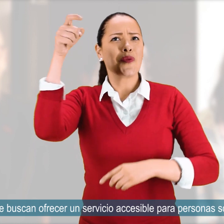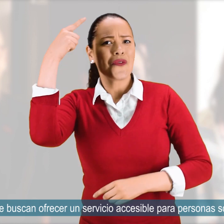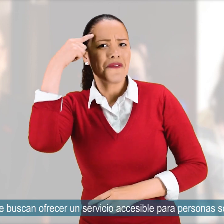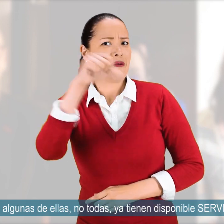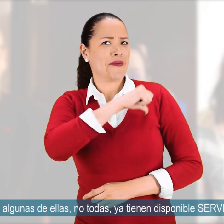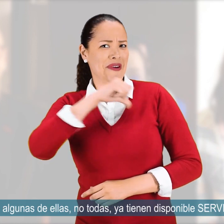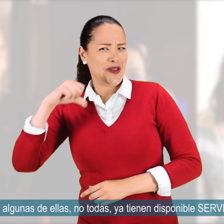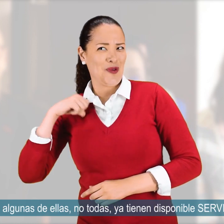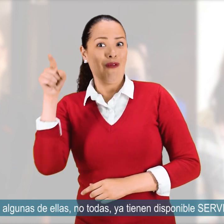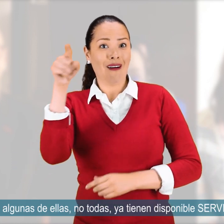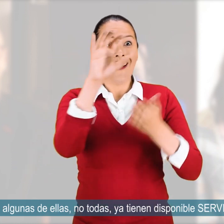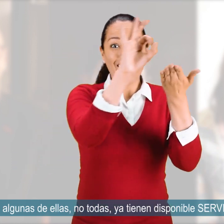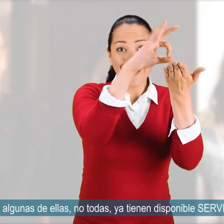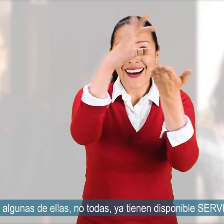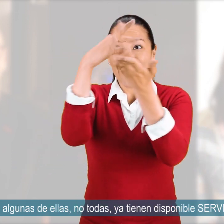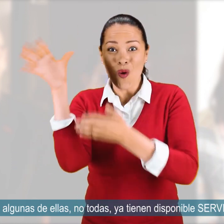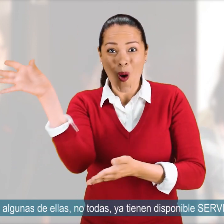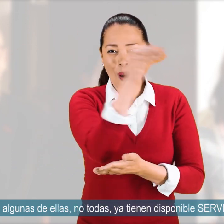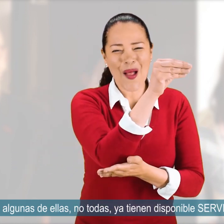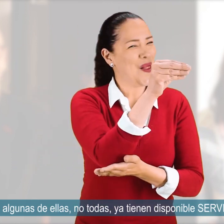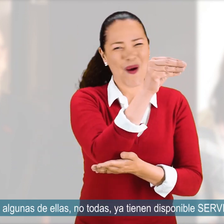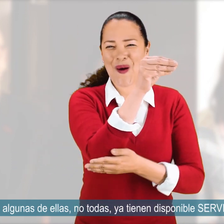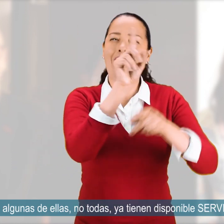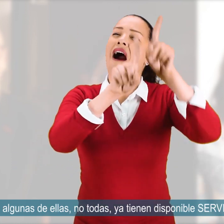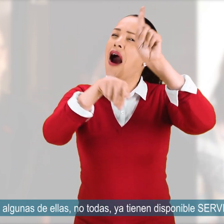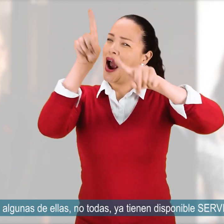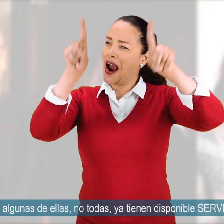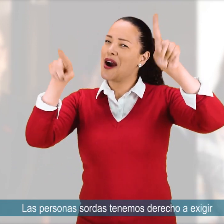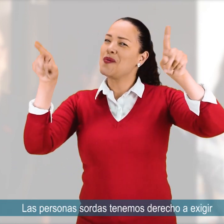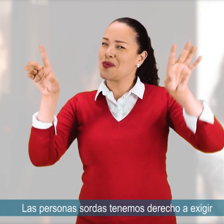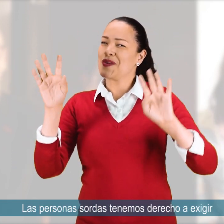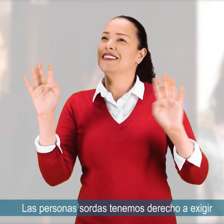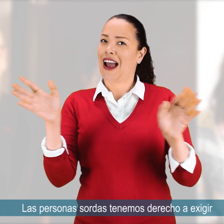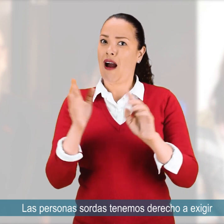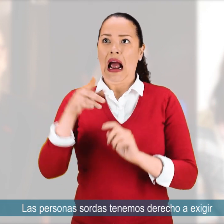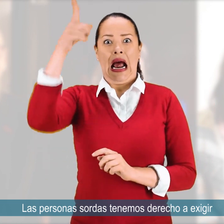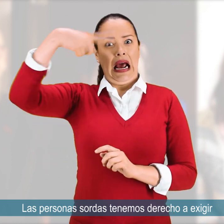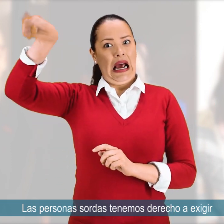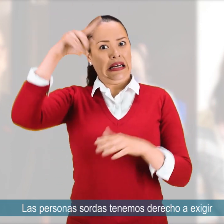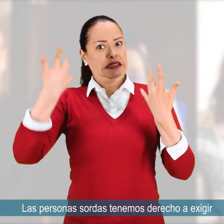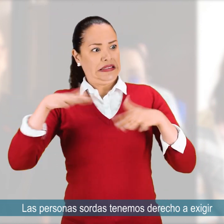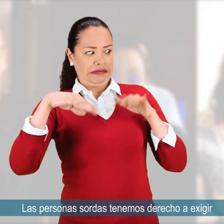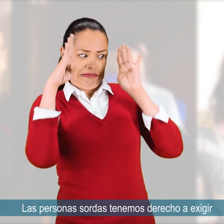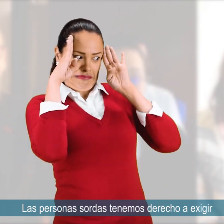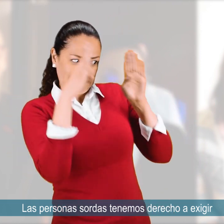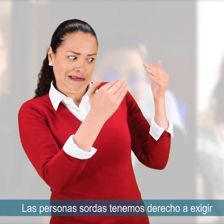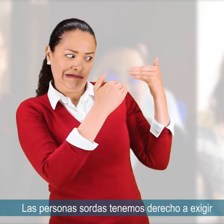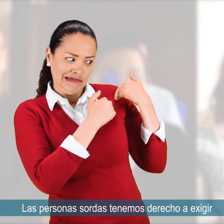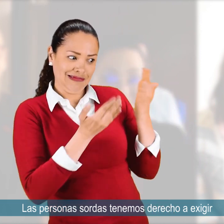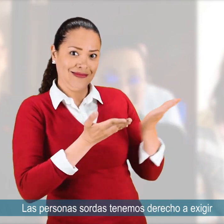personas sordas. Algunas de ellas, no todas, ya tienen disponible Servir. Las personas sordas tenemos derecho a